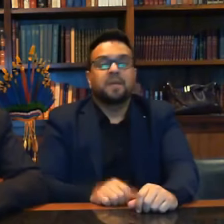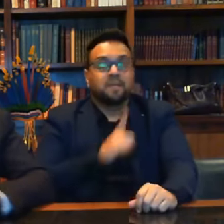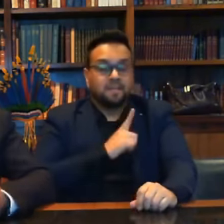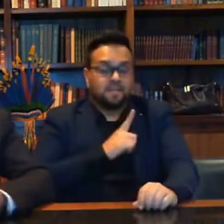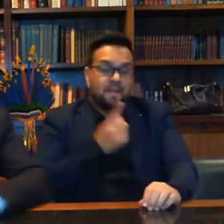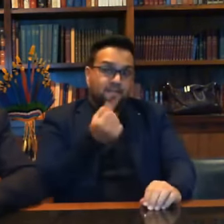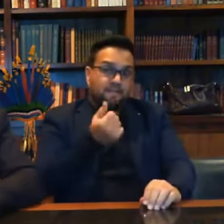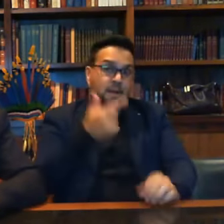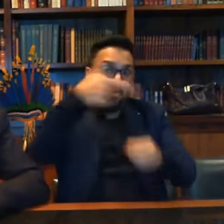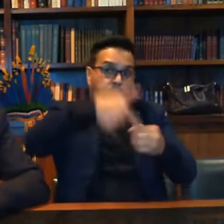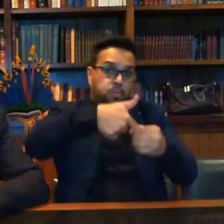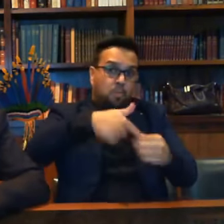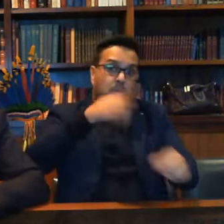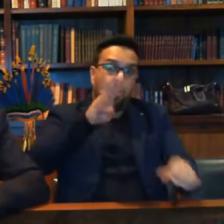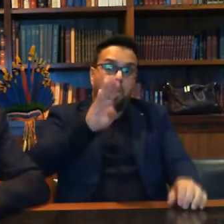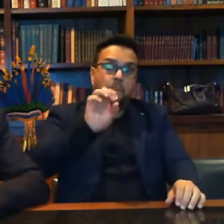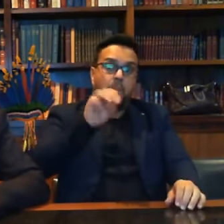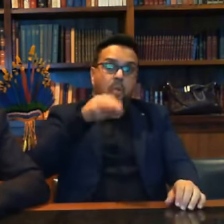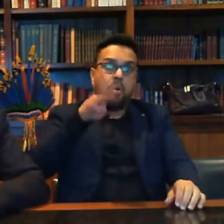na bomba dos últimos 15 dias.